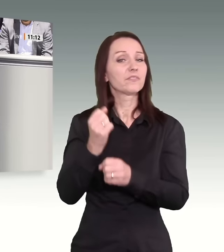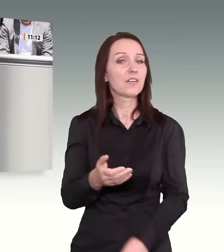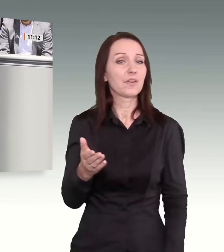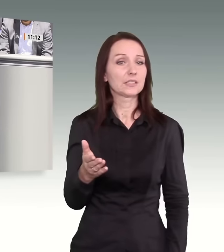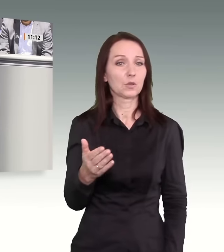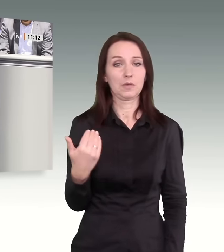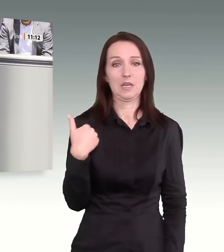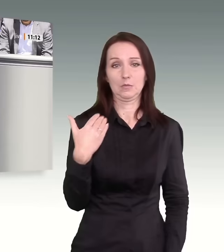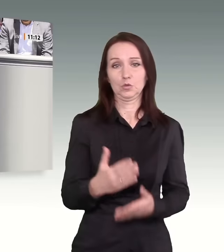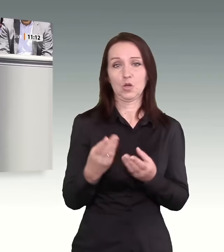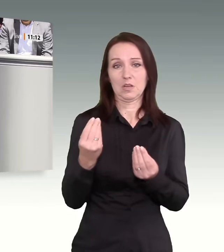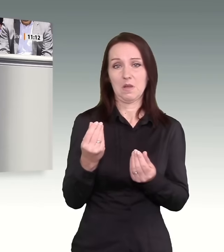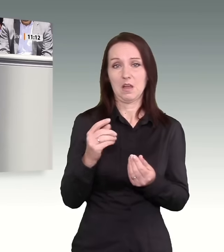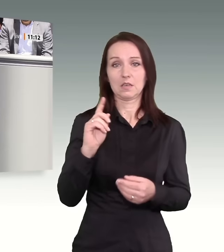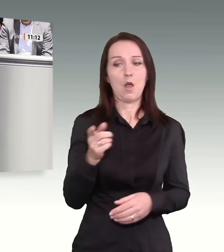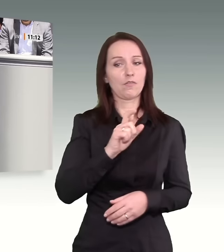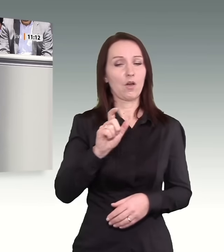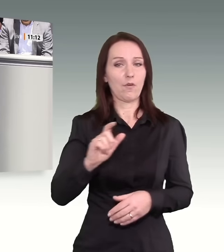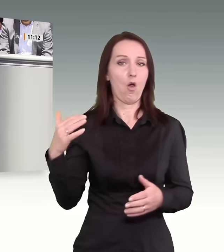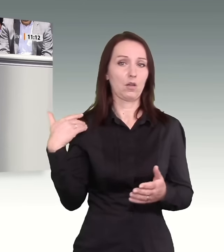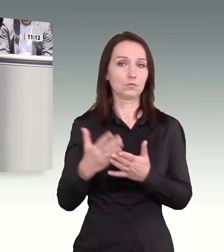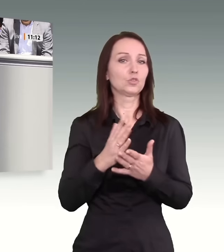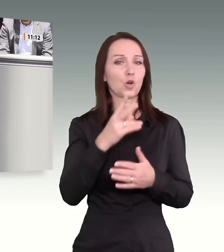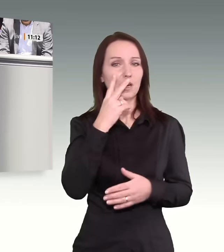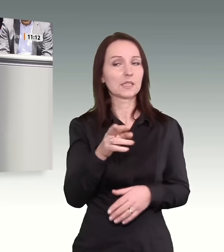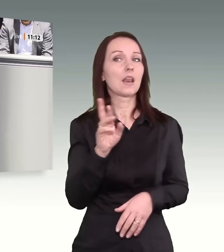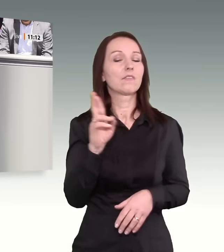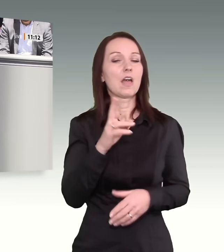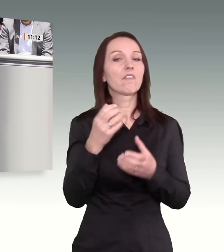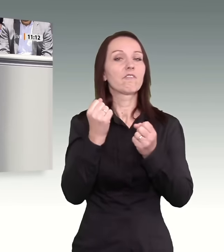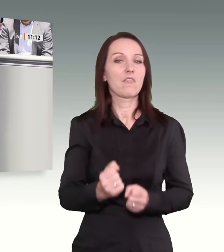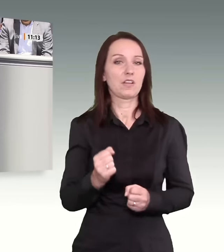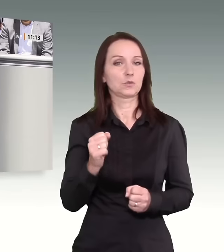gemerkt und in den letzten Wochen ist deutlich geworden, wer die Verfassungsfeinde hier sind.